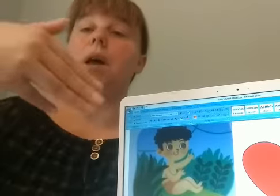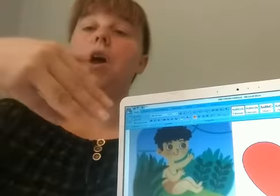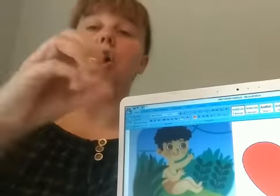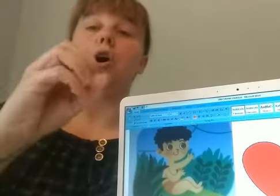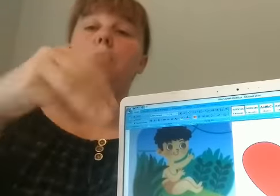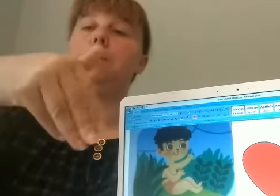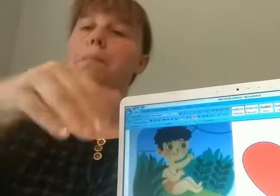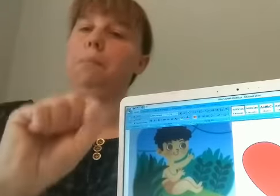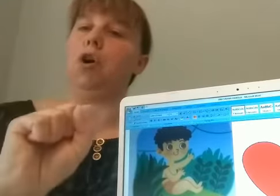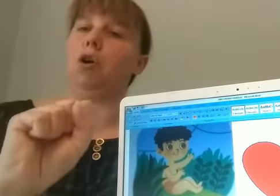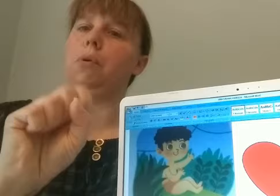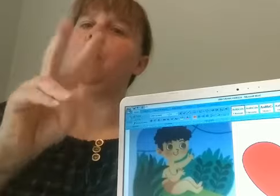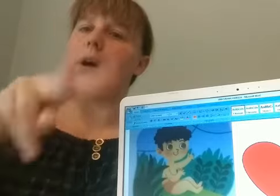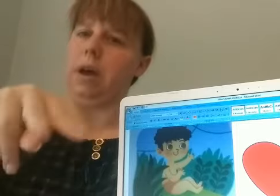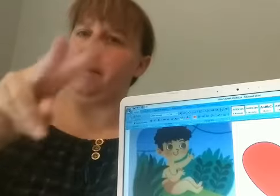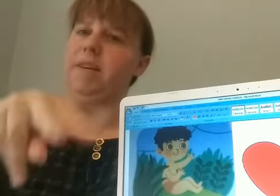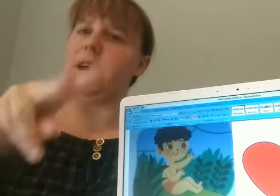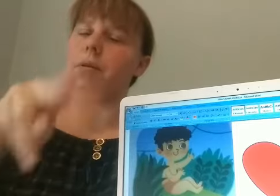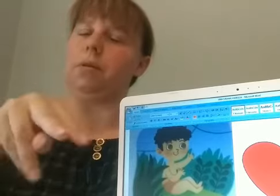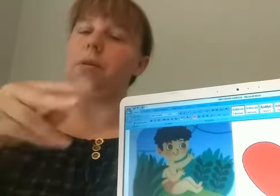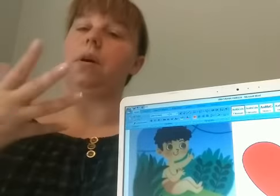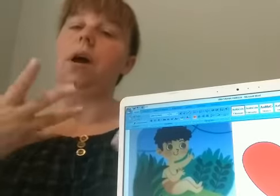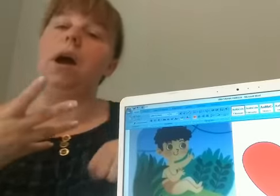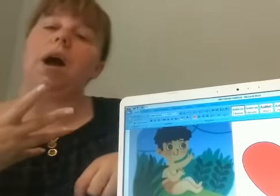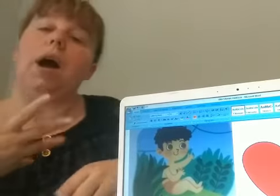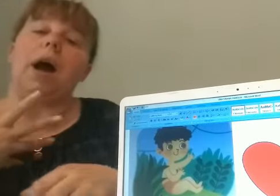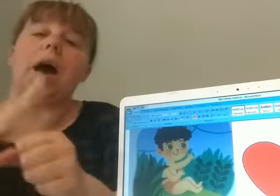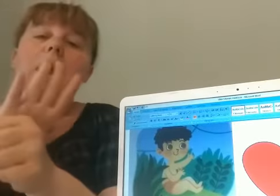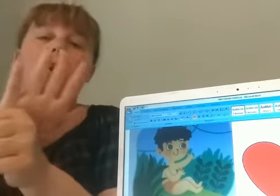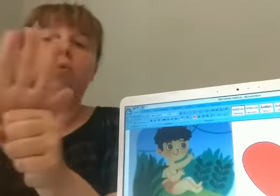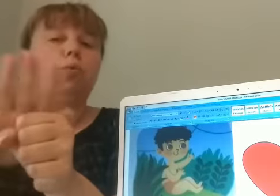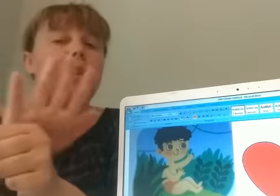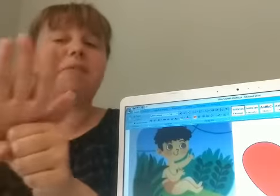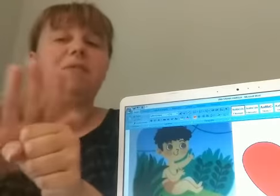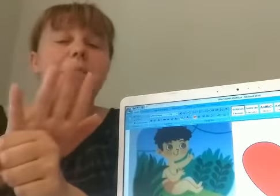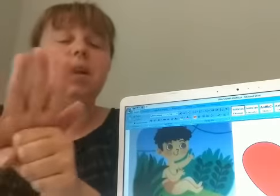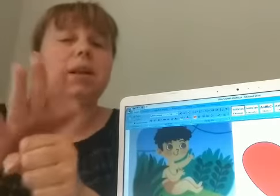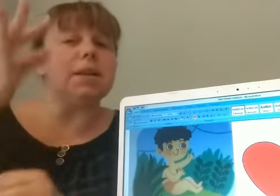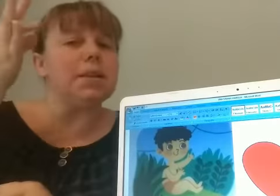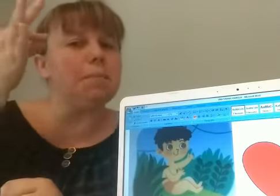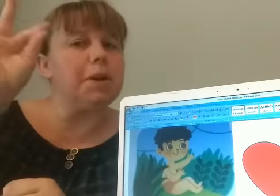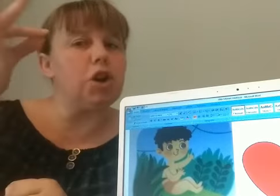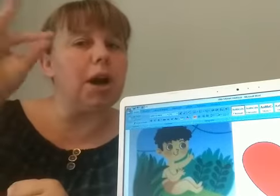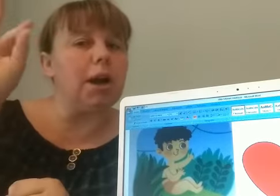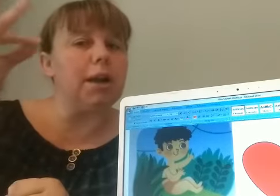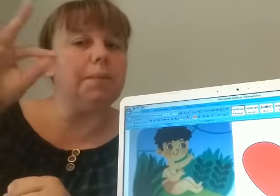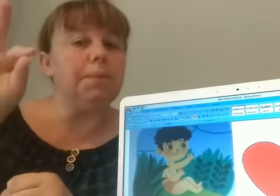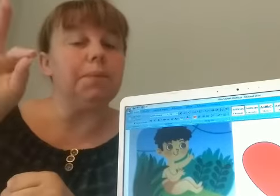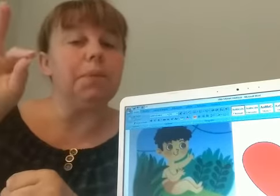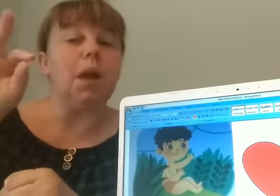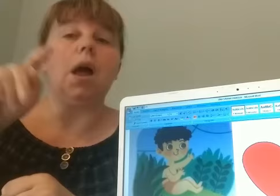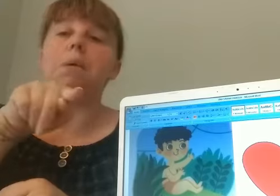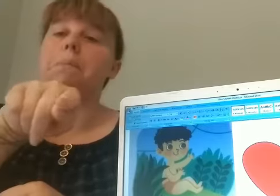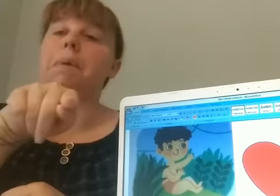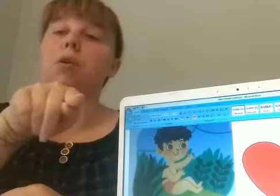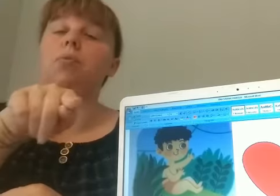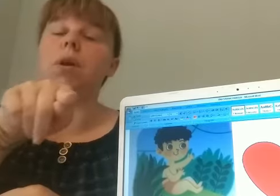Momo è vero, ha una famiglia speciale, ma lui